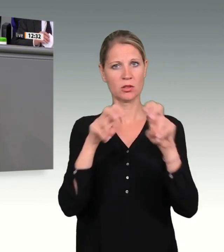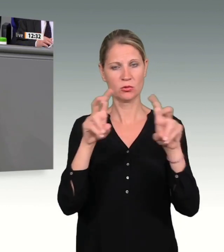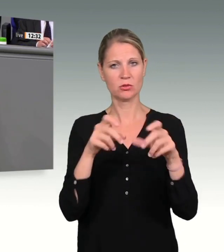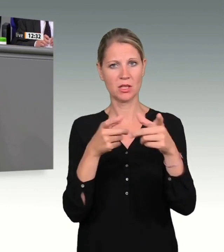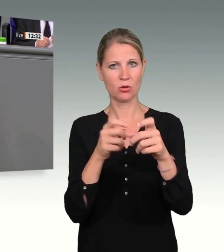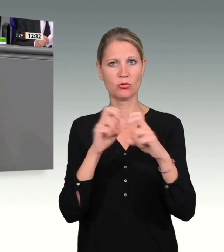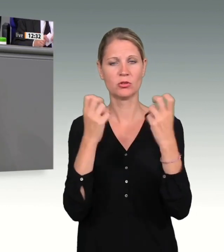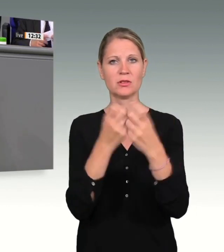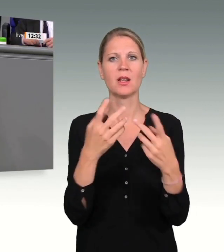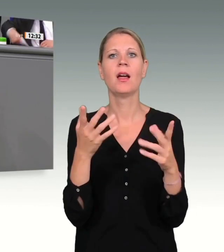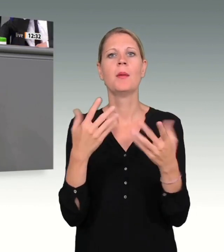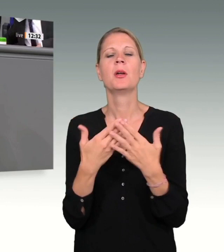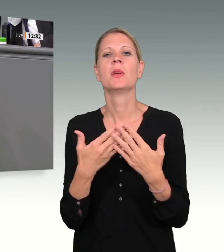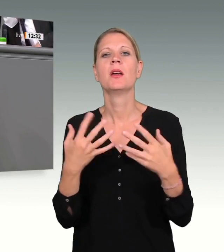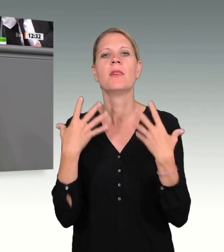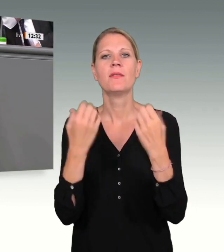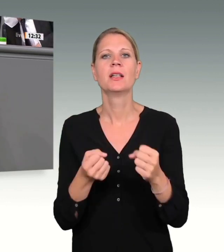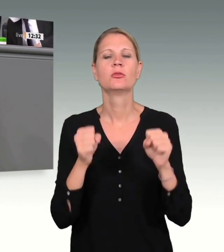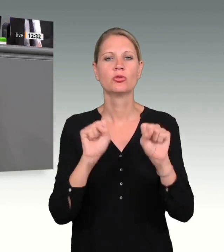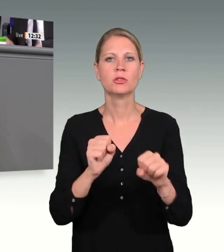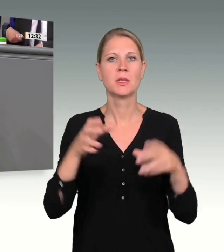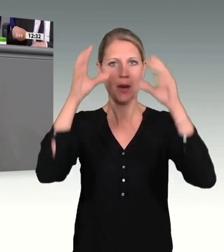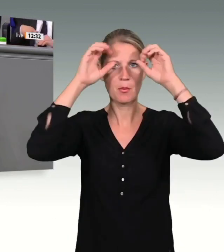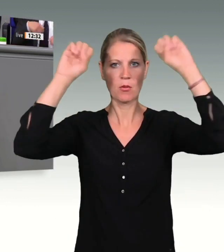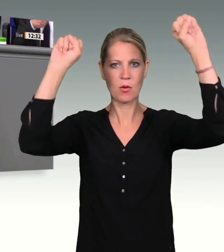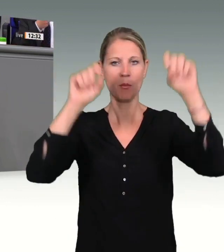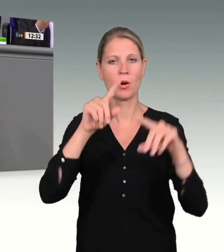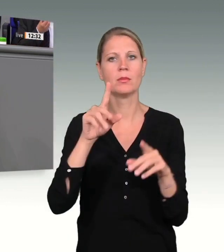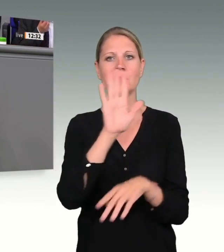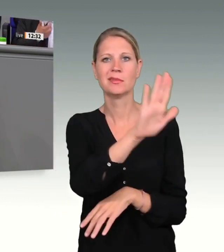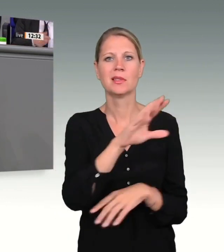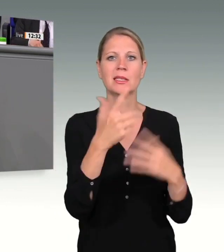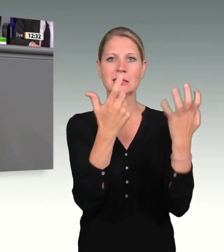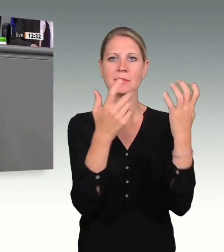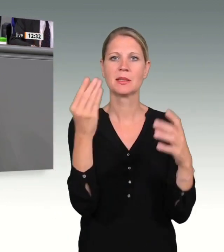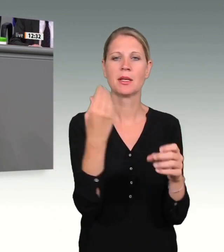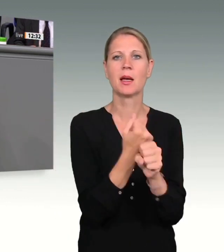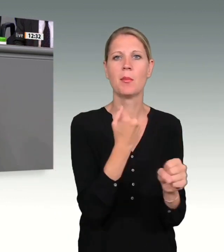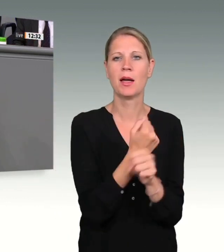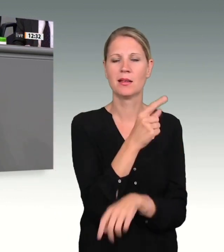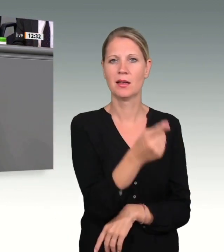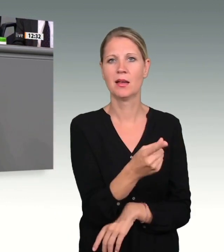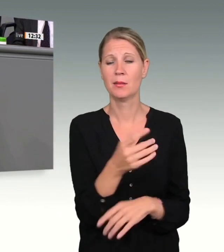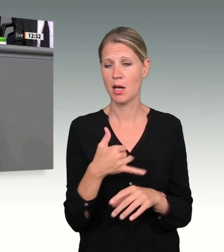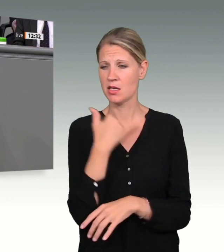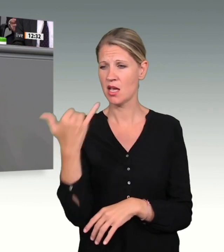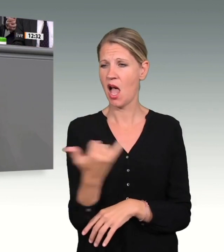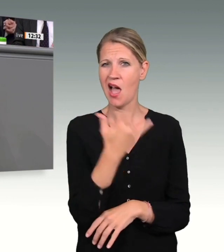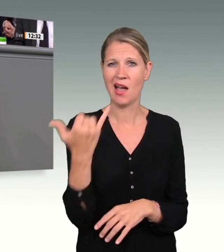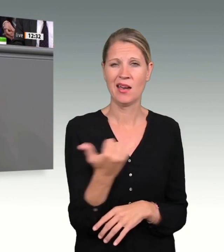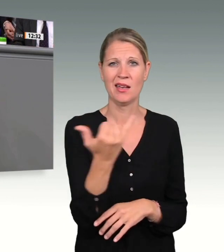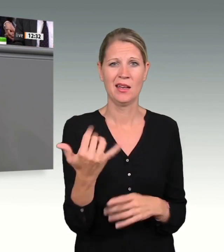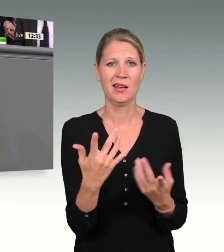Mitarbeitern, wo sich Jahre hinweg in mehreren Fällen nicht an geltendes Recht gehalten worden ist,